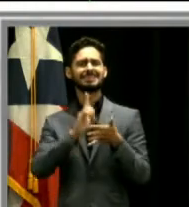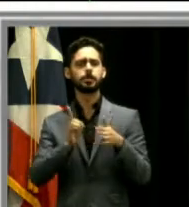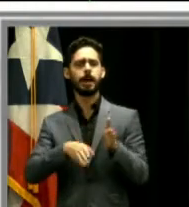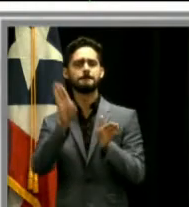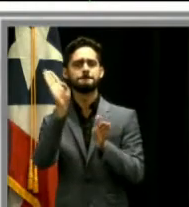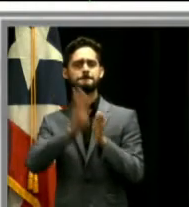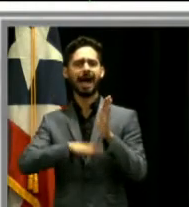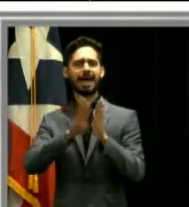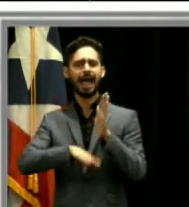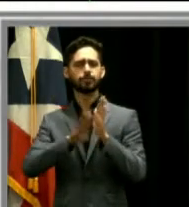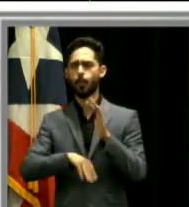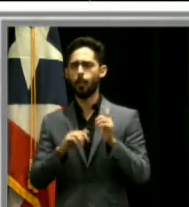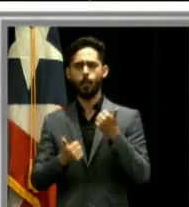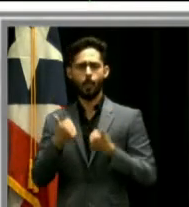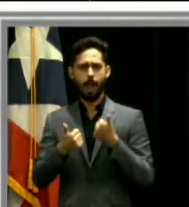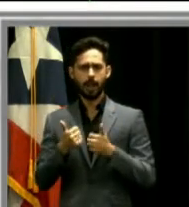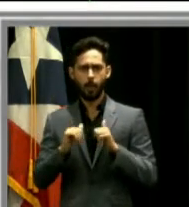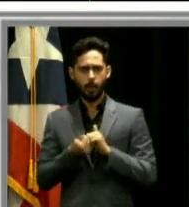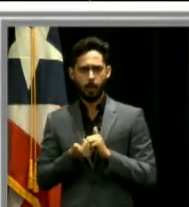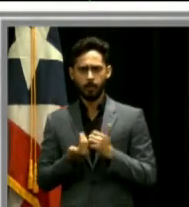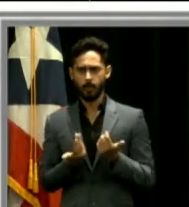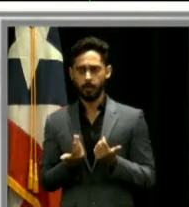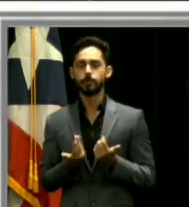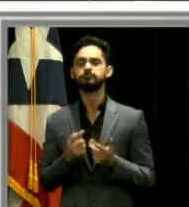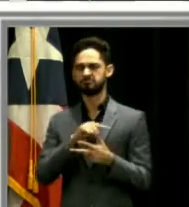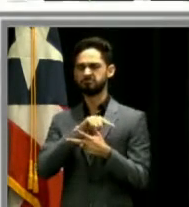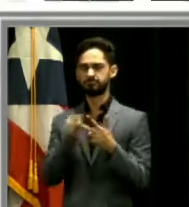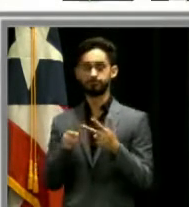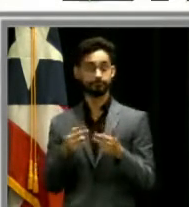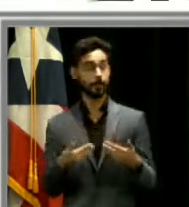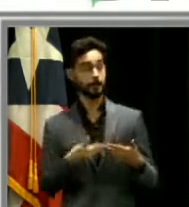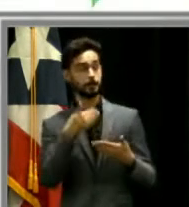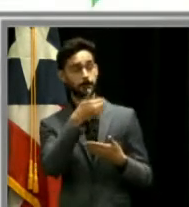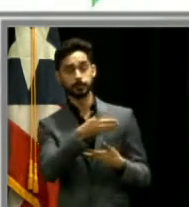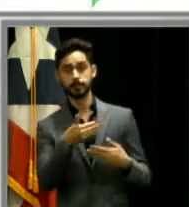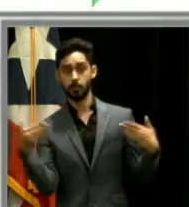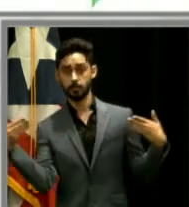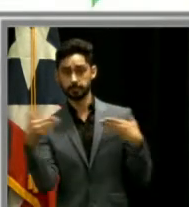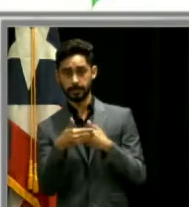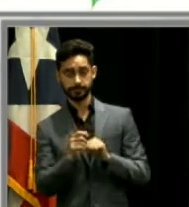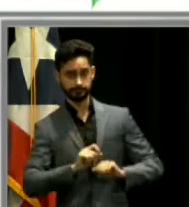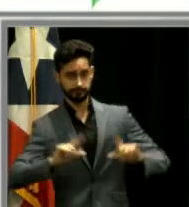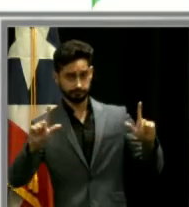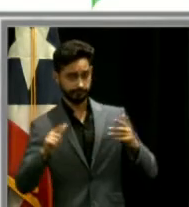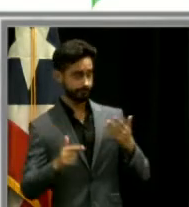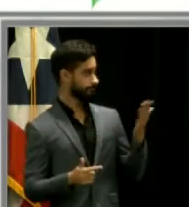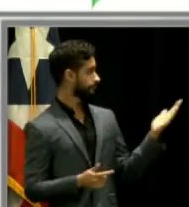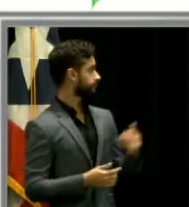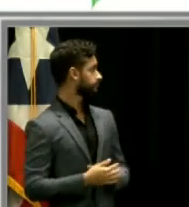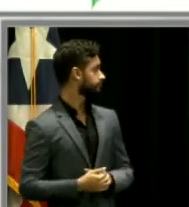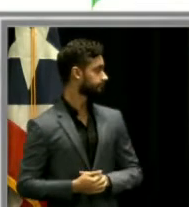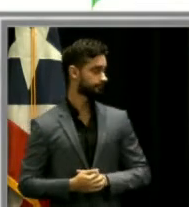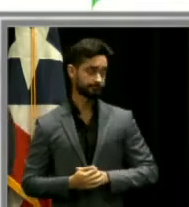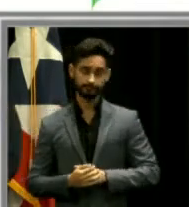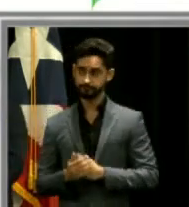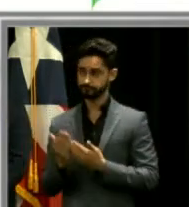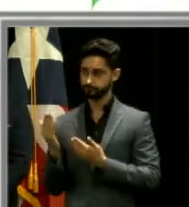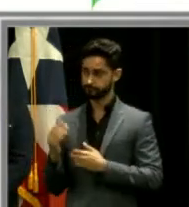¿verdad? Que se hizo. En el próximo slide, ahí estamos